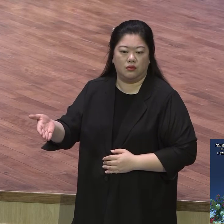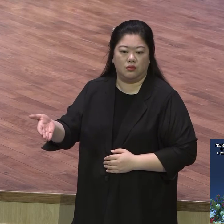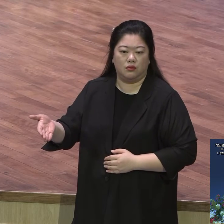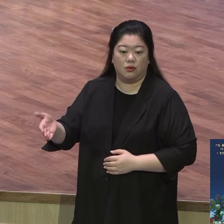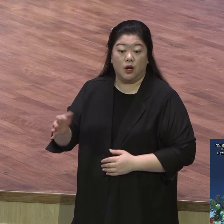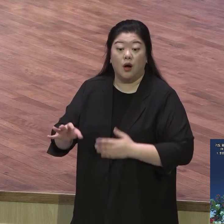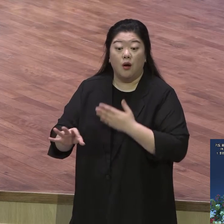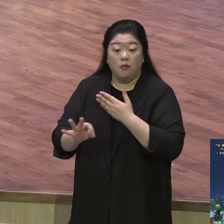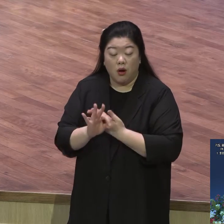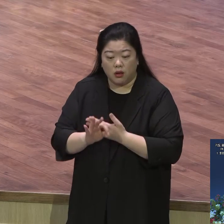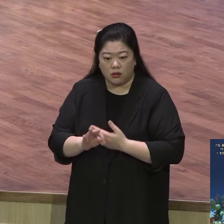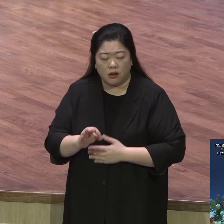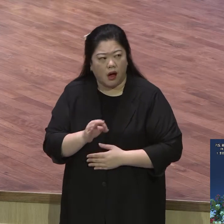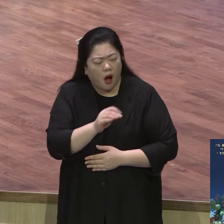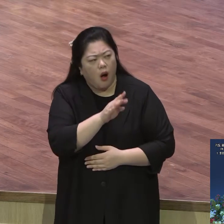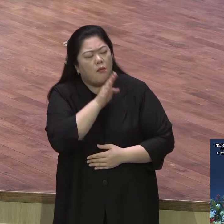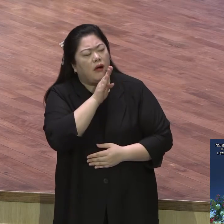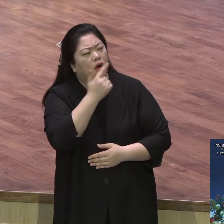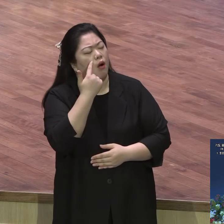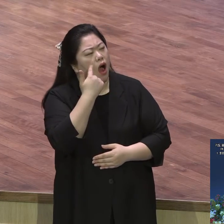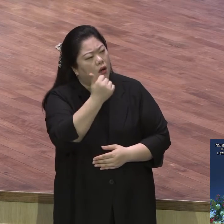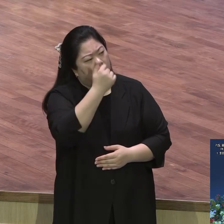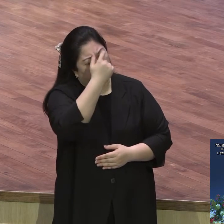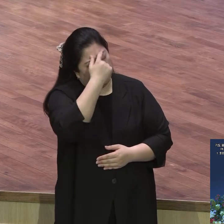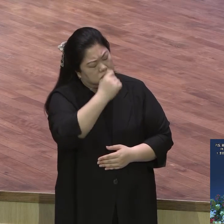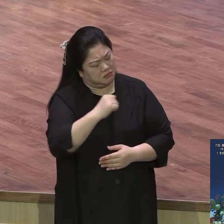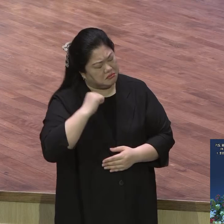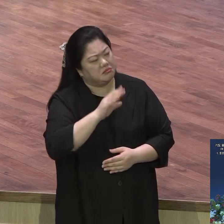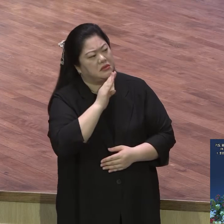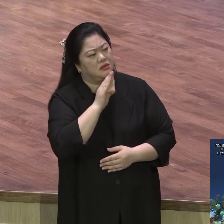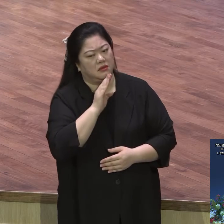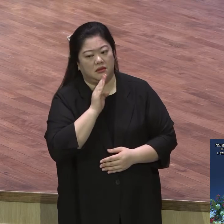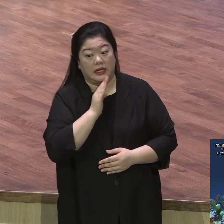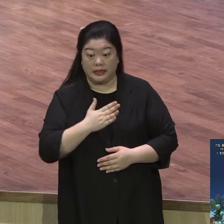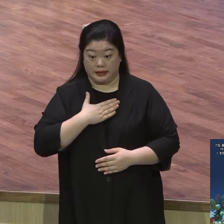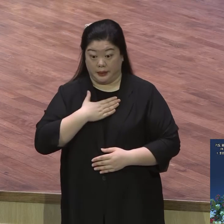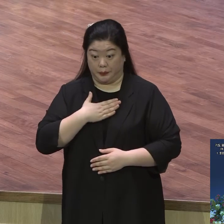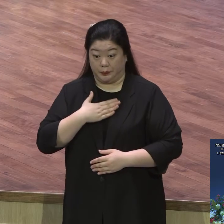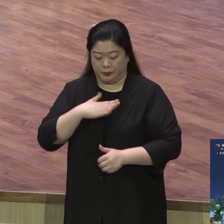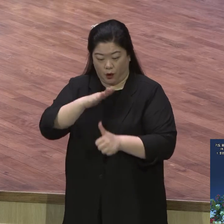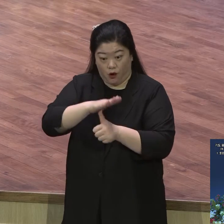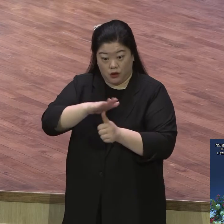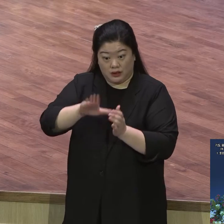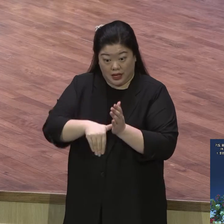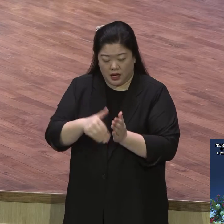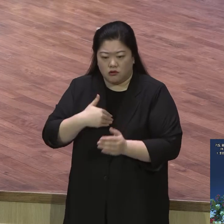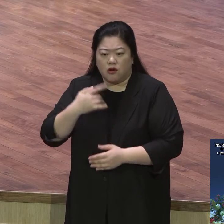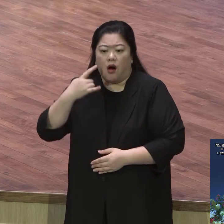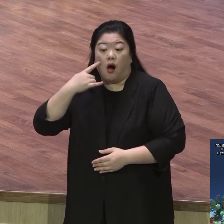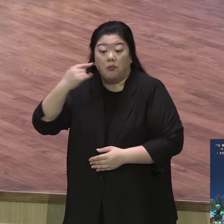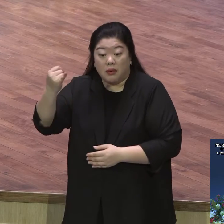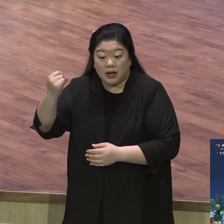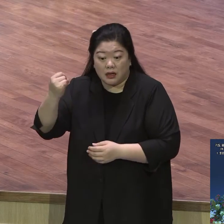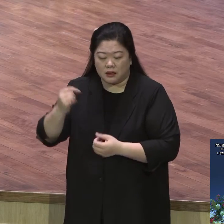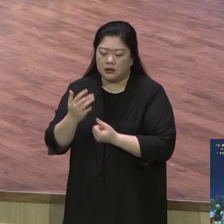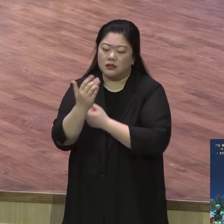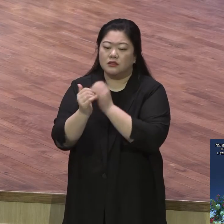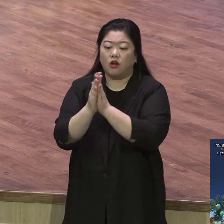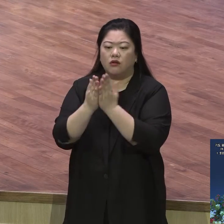인정받아보라고 저희 어머니는 기도 성경 보시면 성경이 너덜너덜해 눈물이 떨어져가 성경을